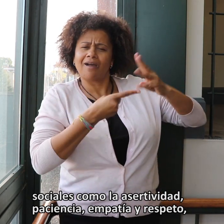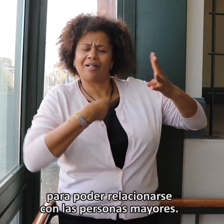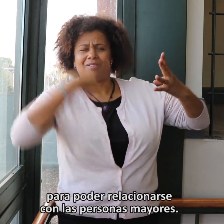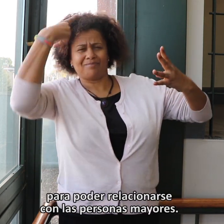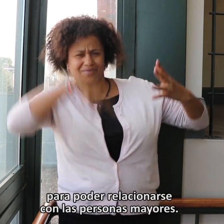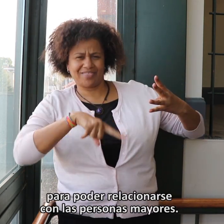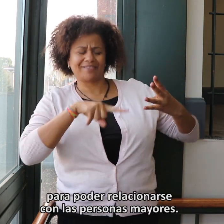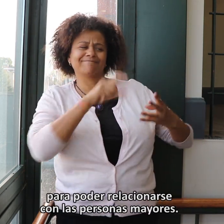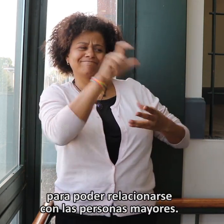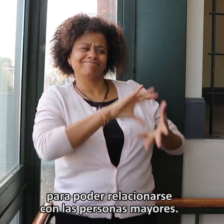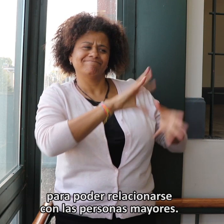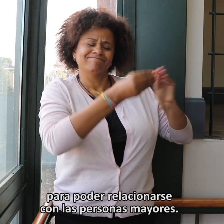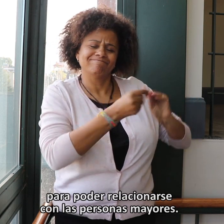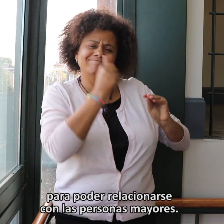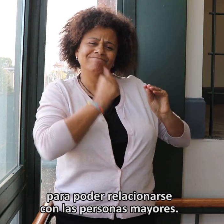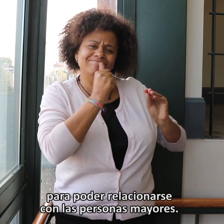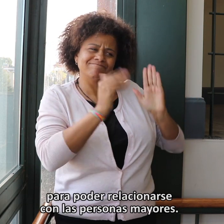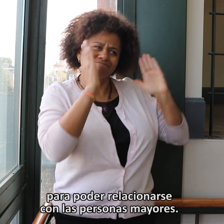Para así poder relacionarse con las personas mayores.